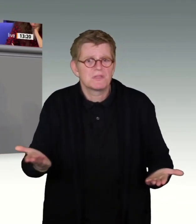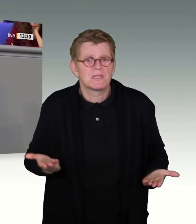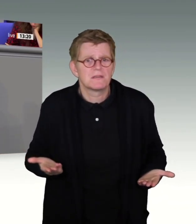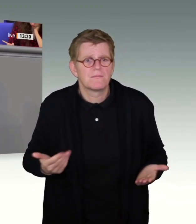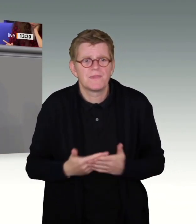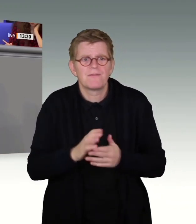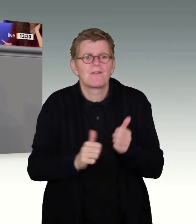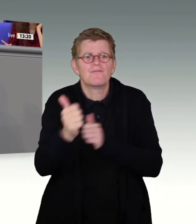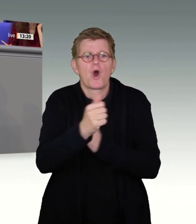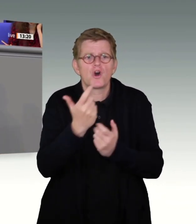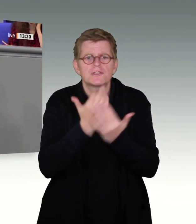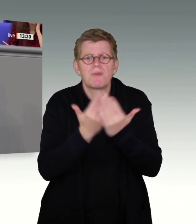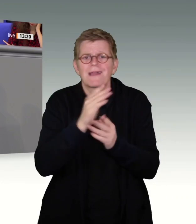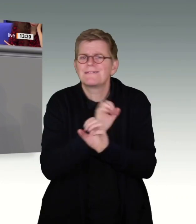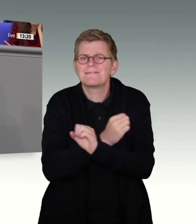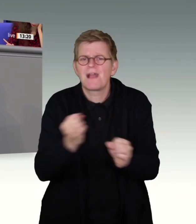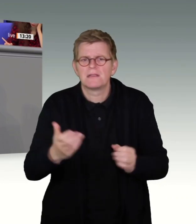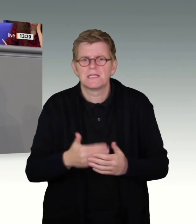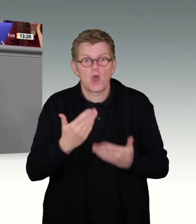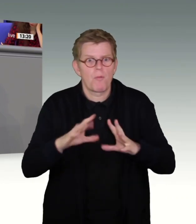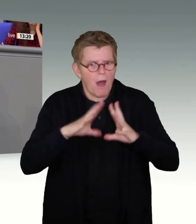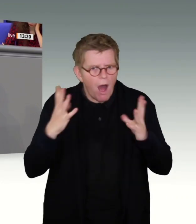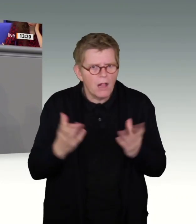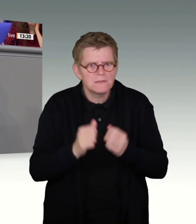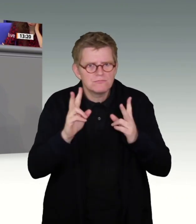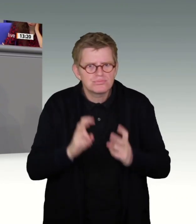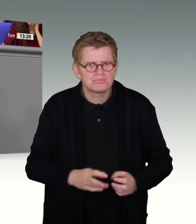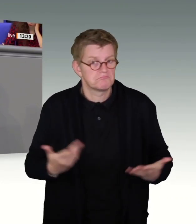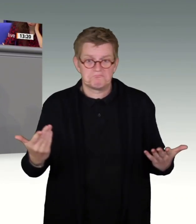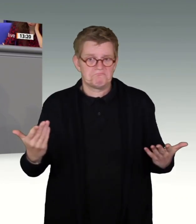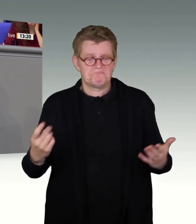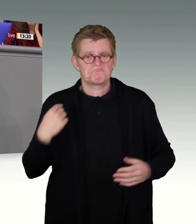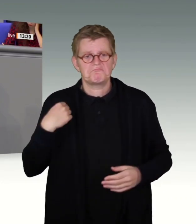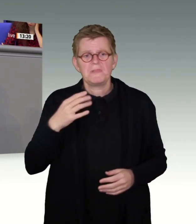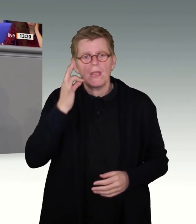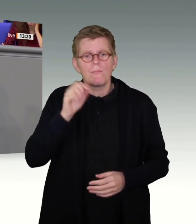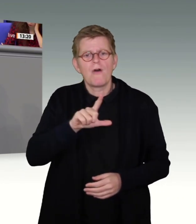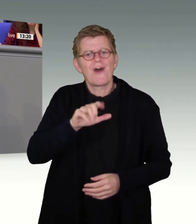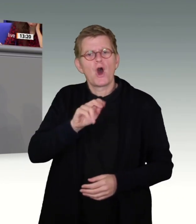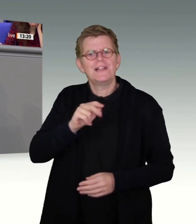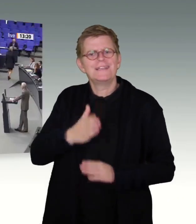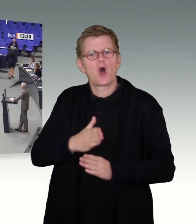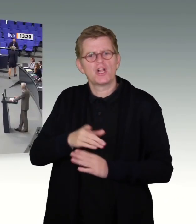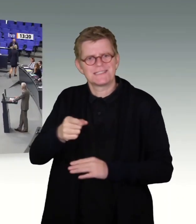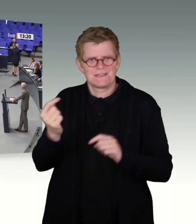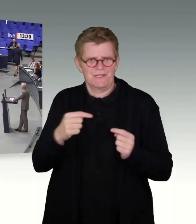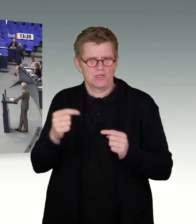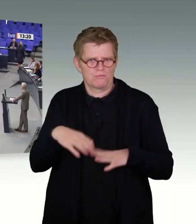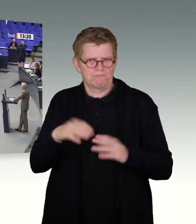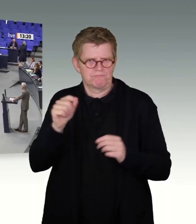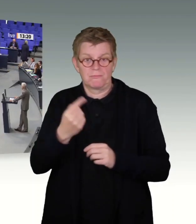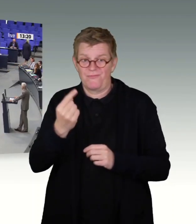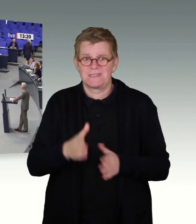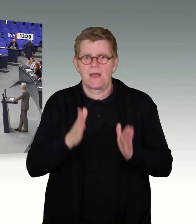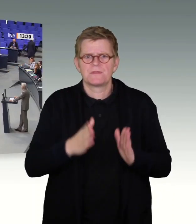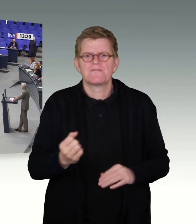zu übertriebener Hektik. Vielleicht an dieser Stelle mal Frau Lindholz, Sie haben ja die Debatte mit Ihrem Vortrag eröffnet. Sie sind Fachanwältin